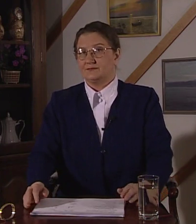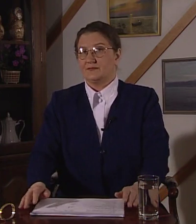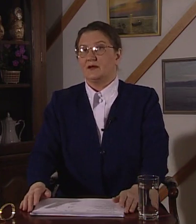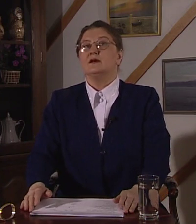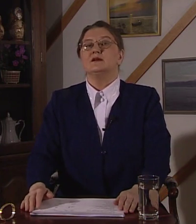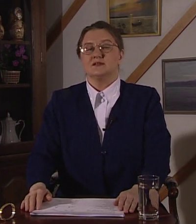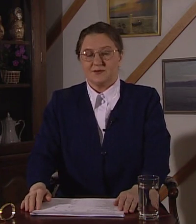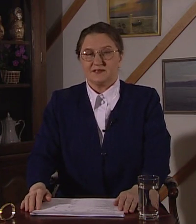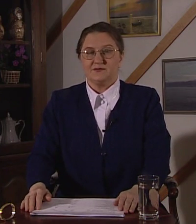Спасибо.